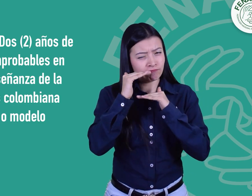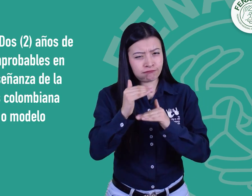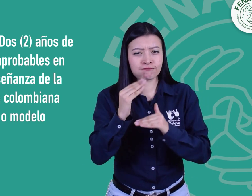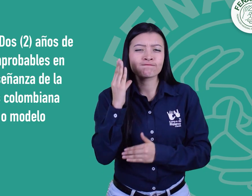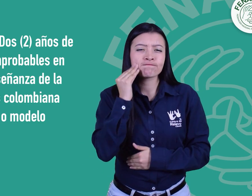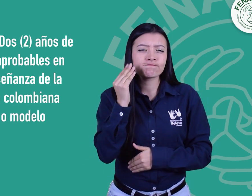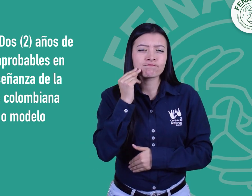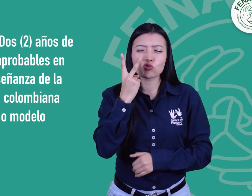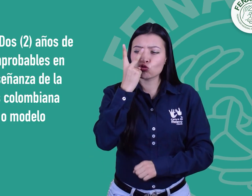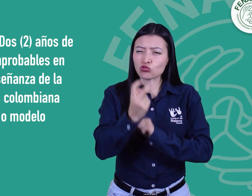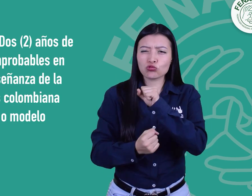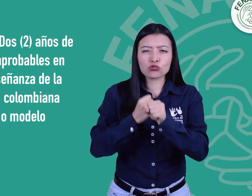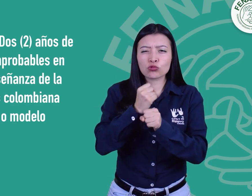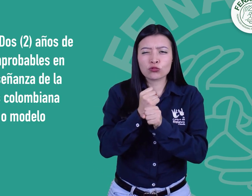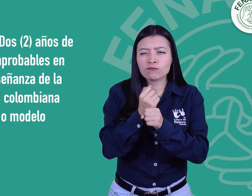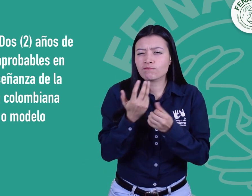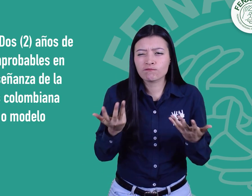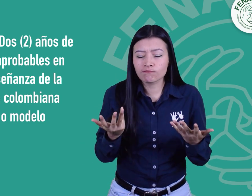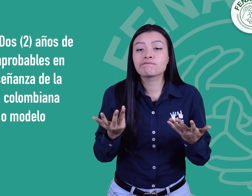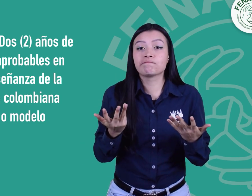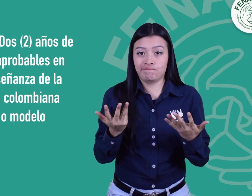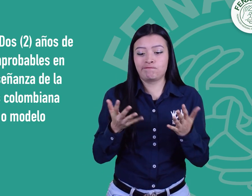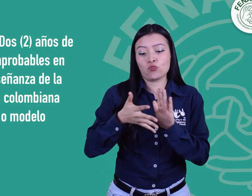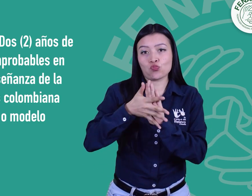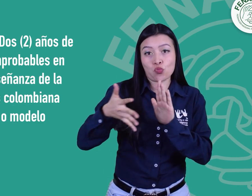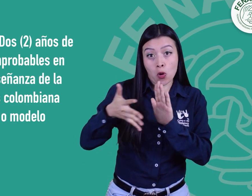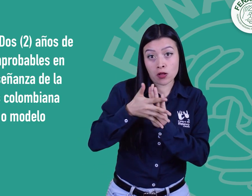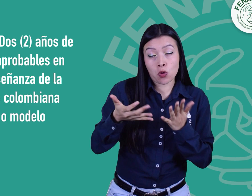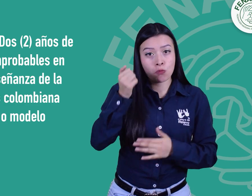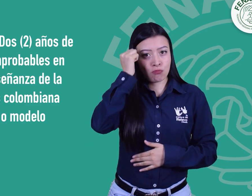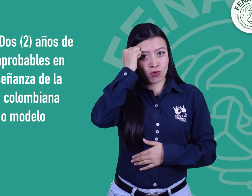Mínimo dos años de modelo lingüístico o instructor de lengua de señas colombiana.